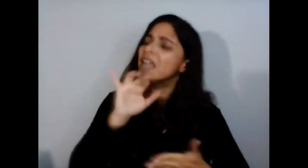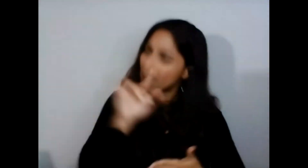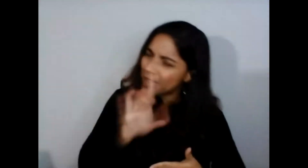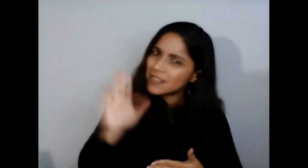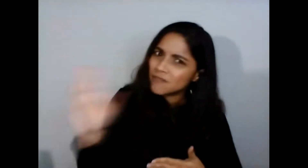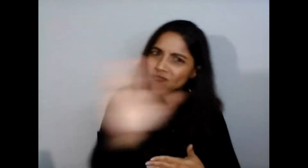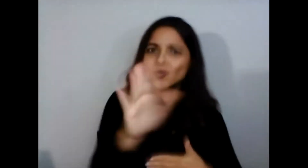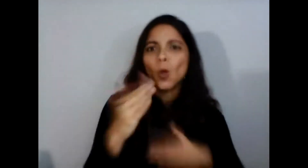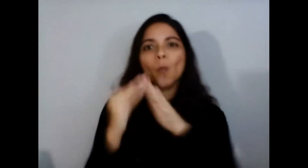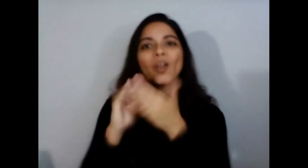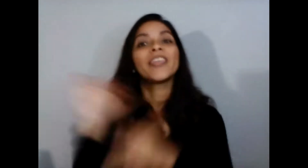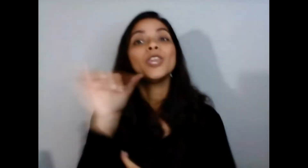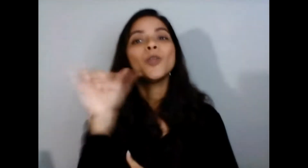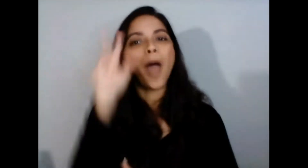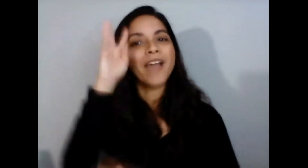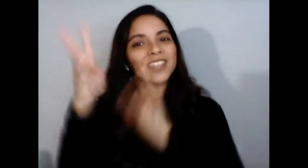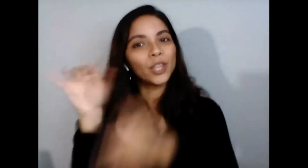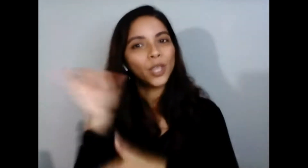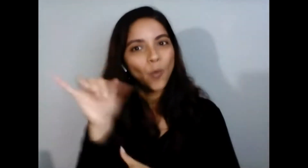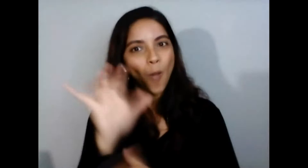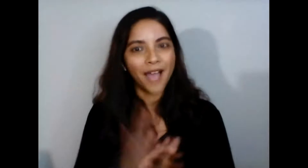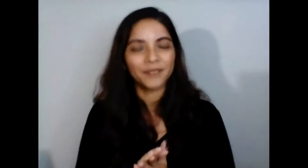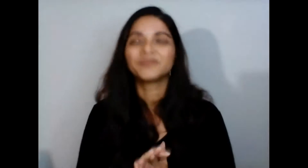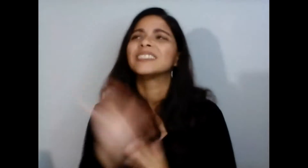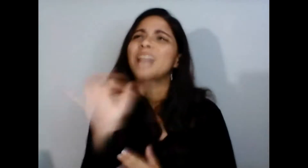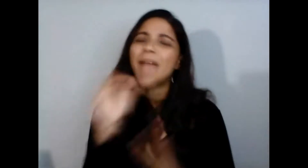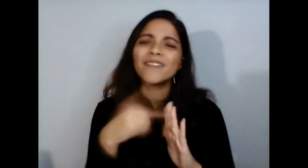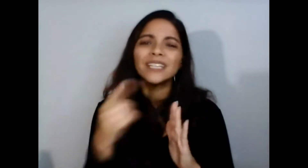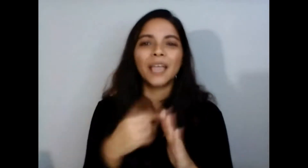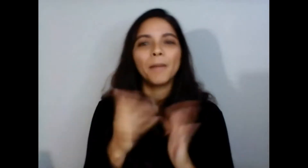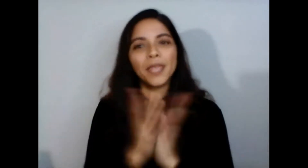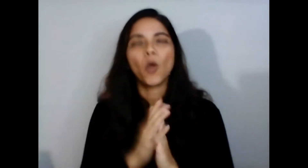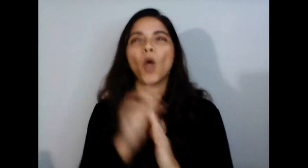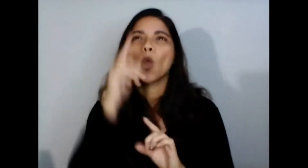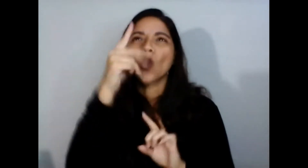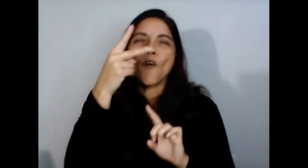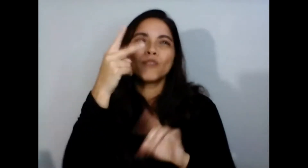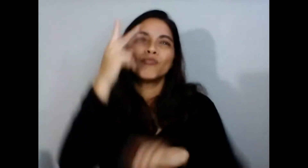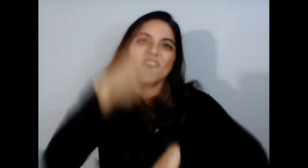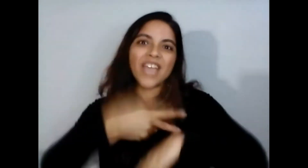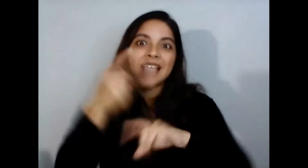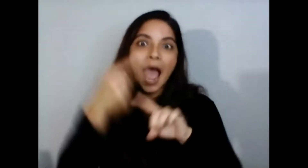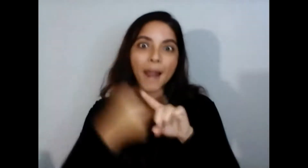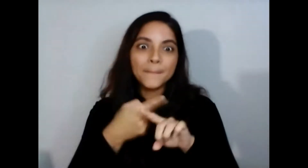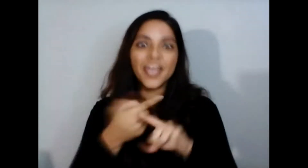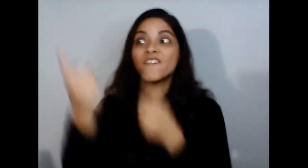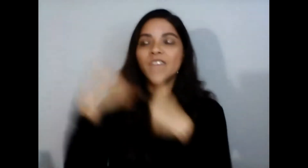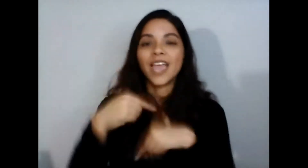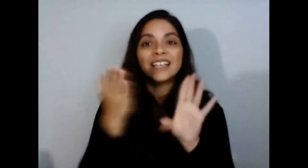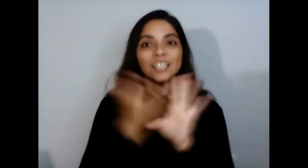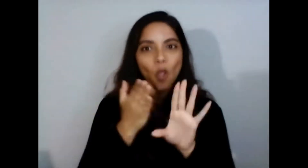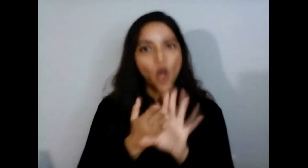que vengan psicólogos a cierta cantidad de dos veces al mes para que pueda visitar a estos